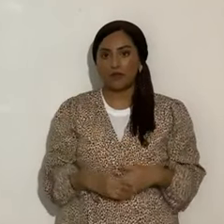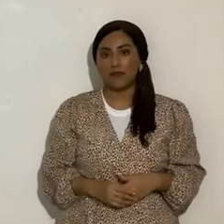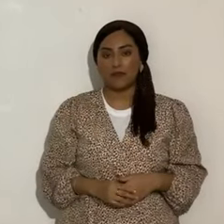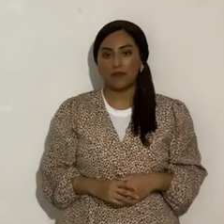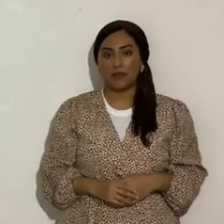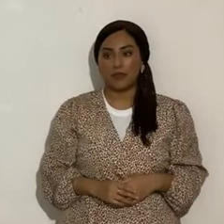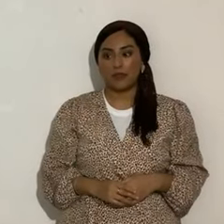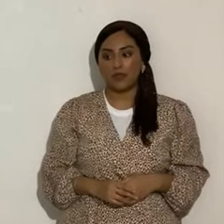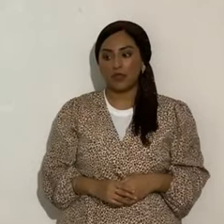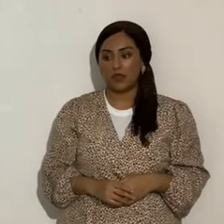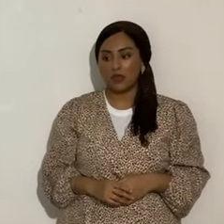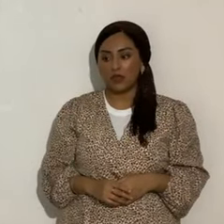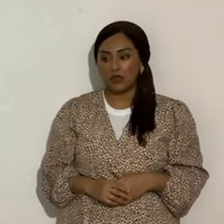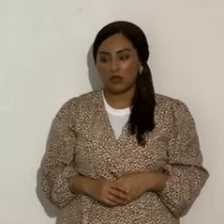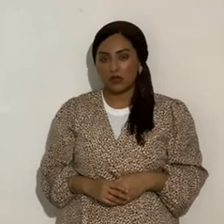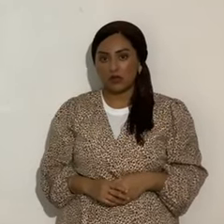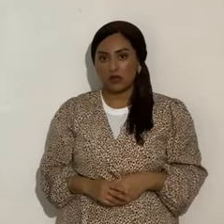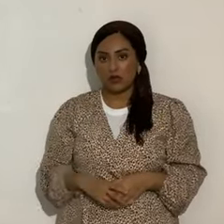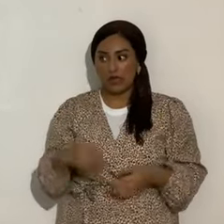¿Qué más señales queremos que todo lo que ha pasado?